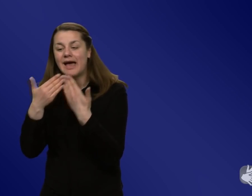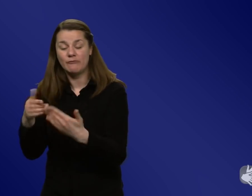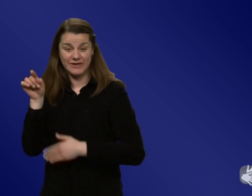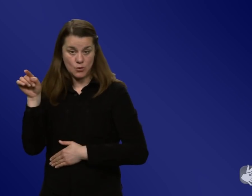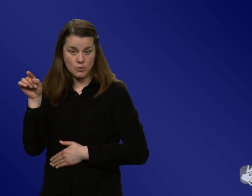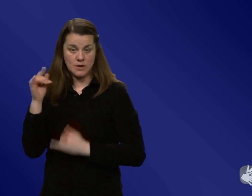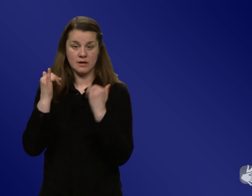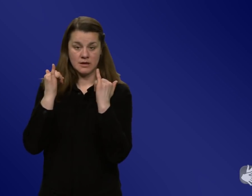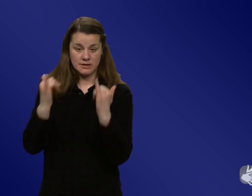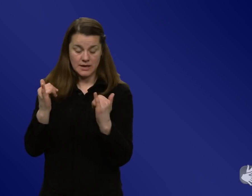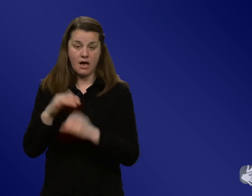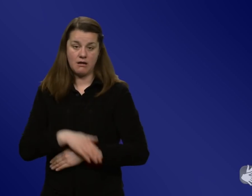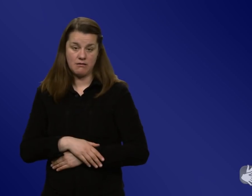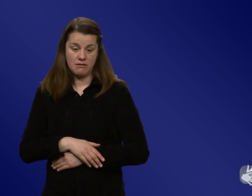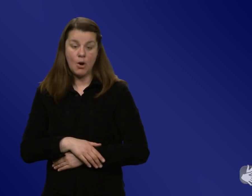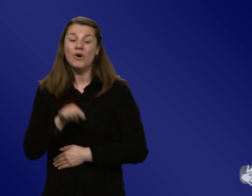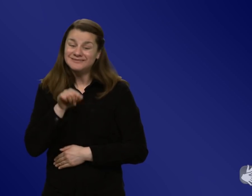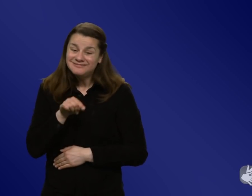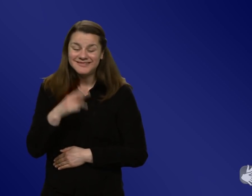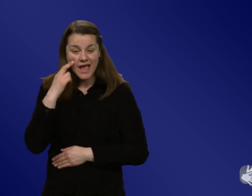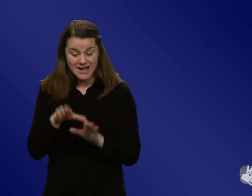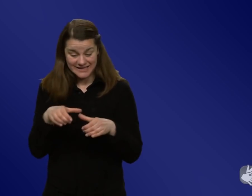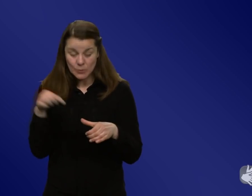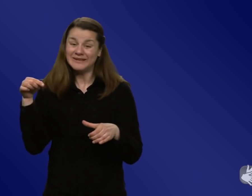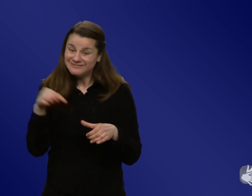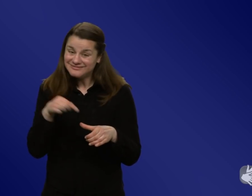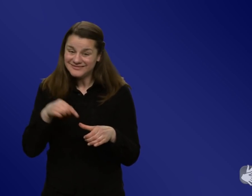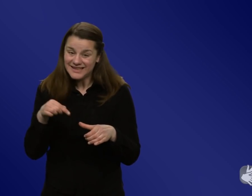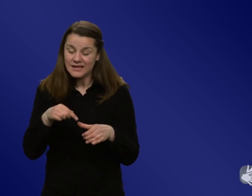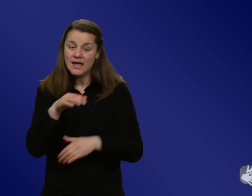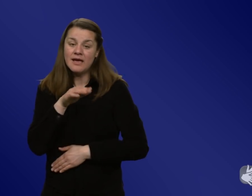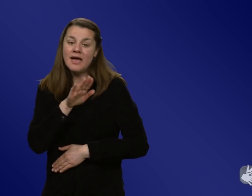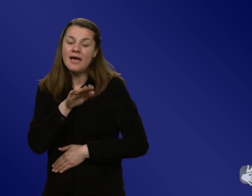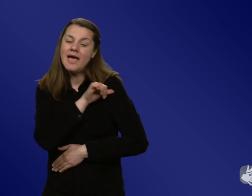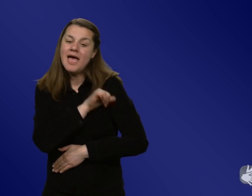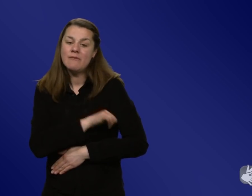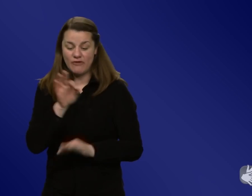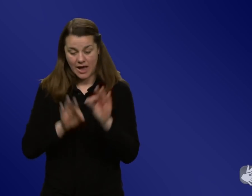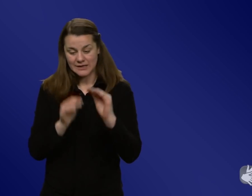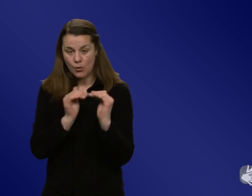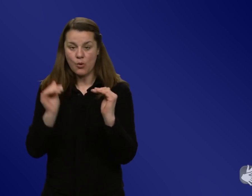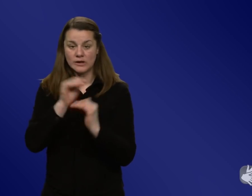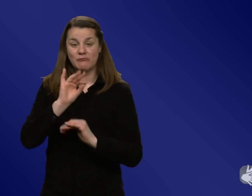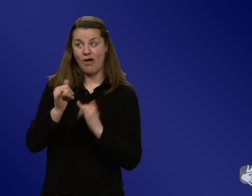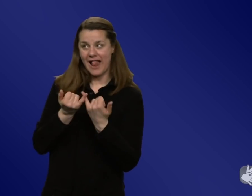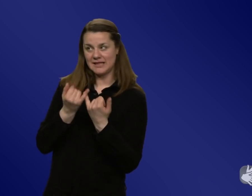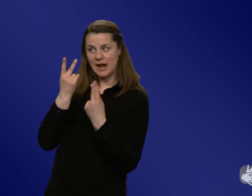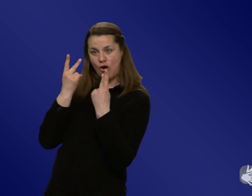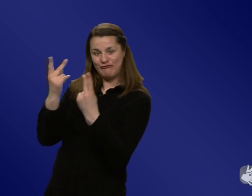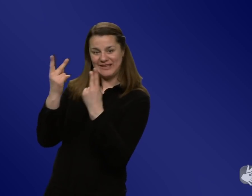die Durchimpfungsrate dann auch gestiegen ist nochmal. Also das ist für die Eltern schon relevant und je mehr Sicherheit man da hat